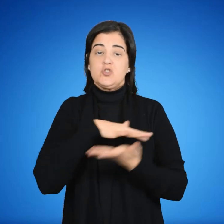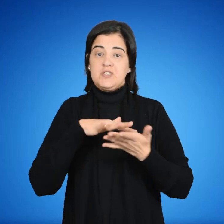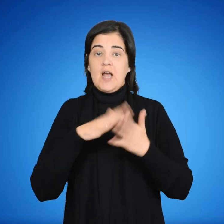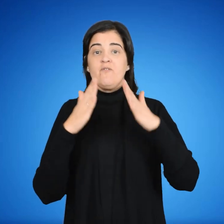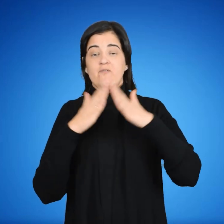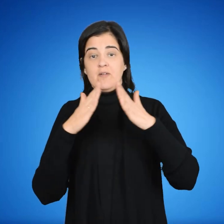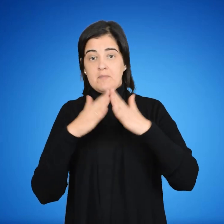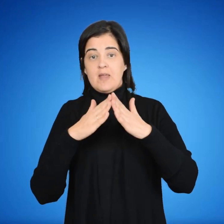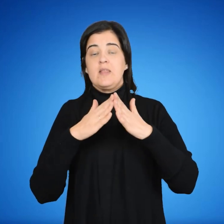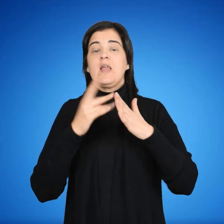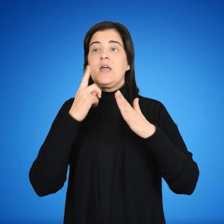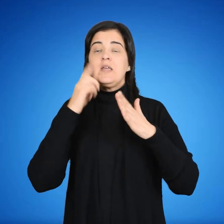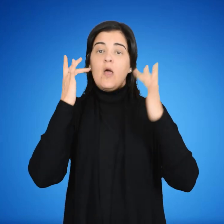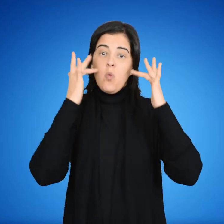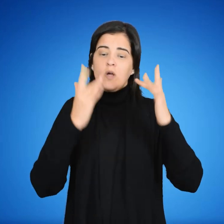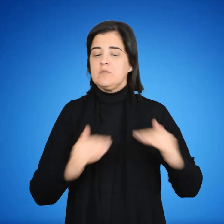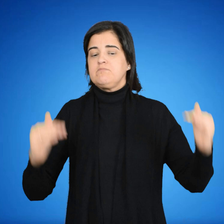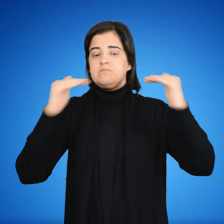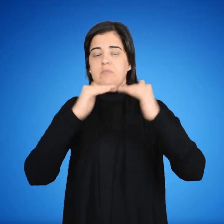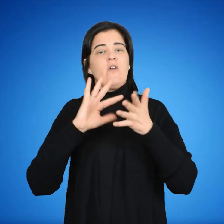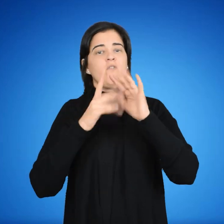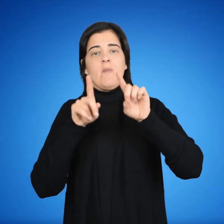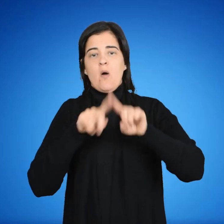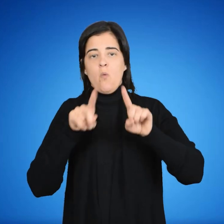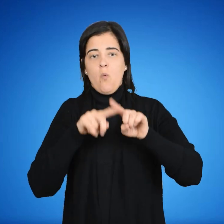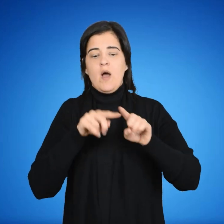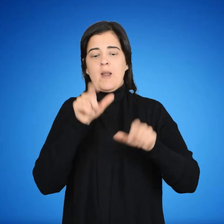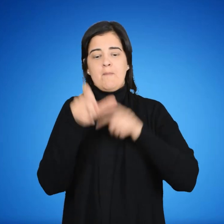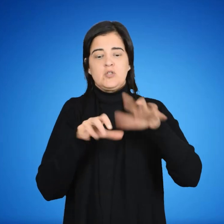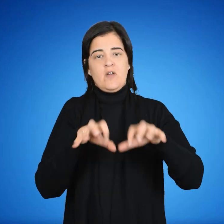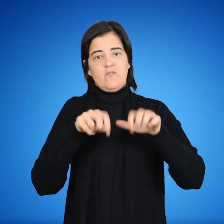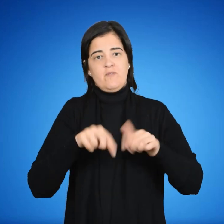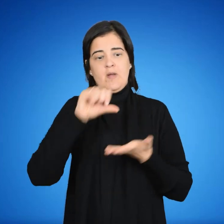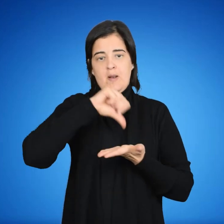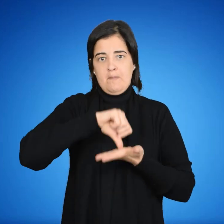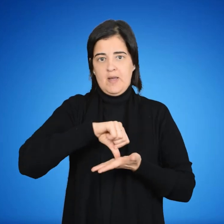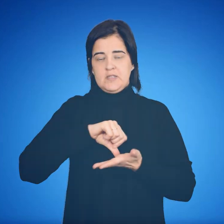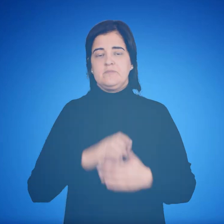trabajo, seguridad social, vivienda y educación en pie de igualdad con los nacionales.